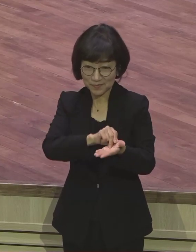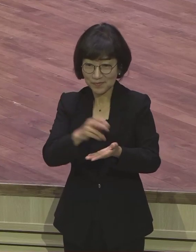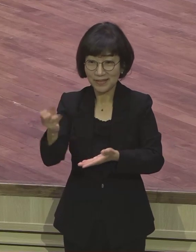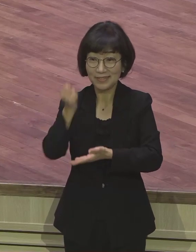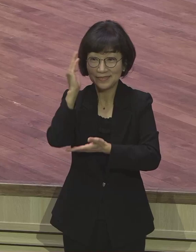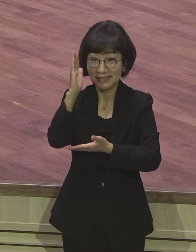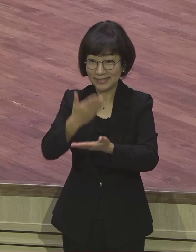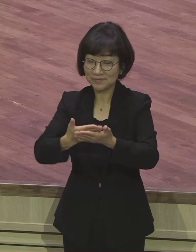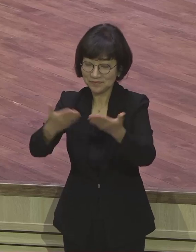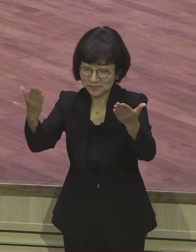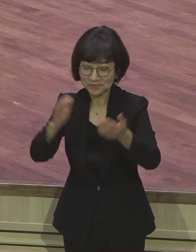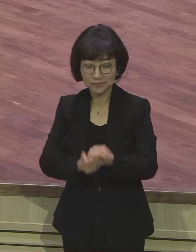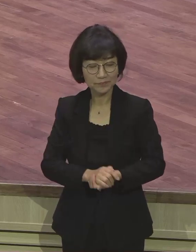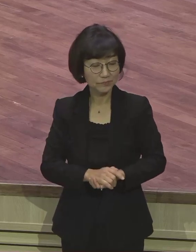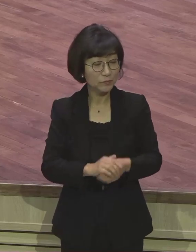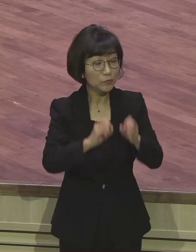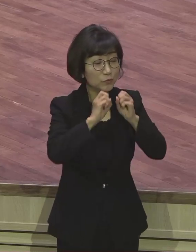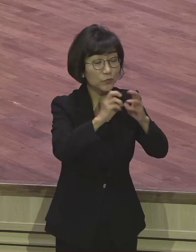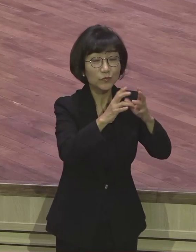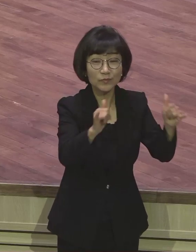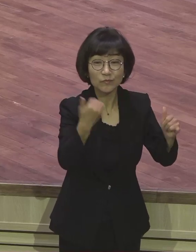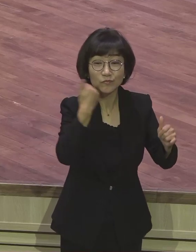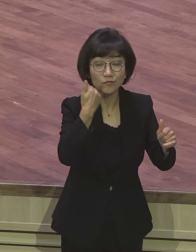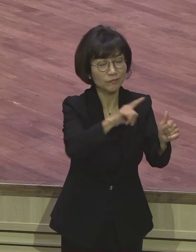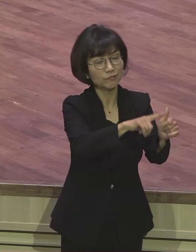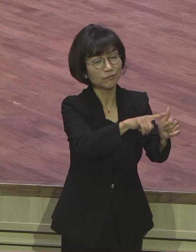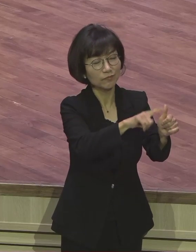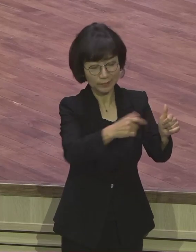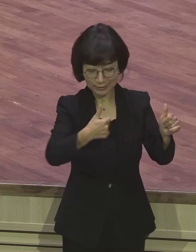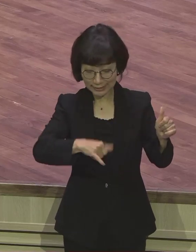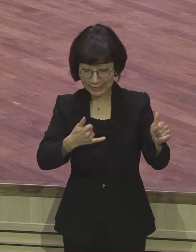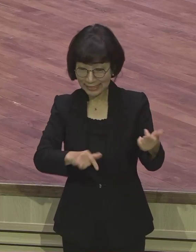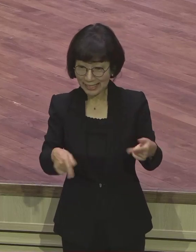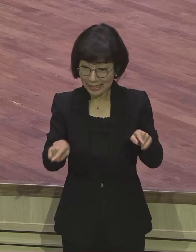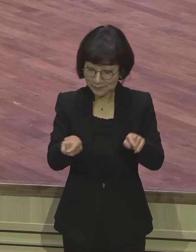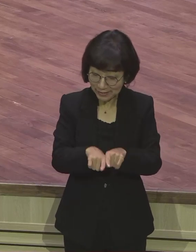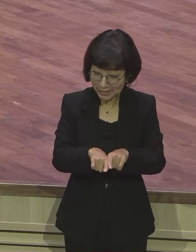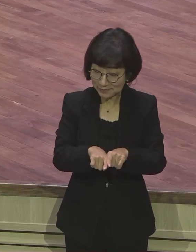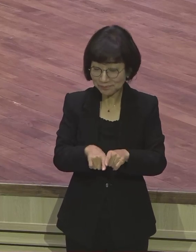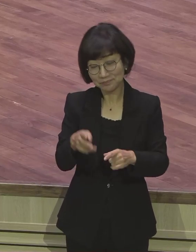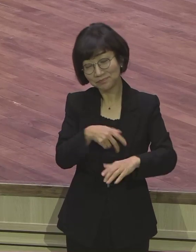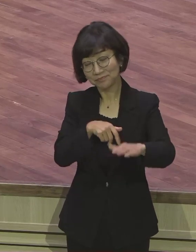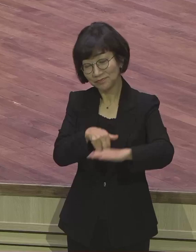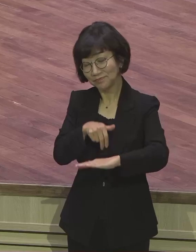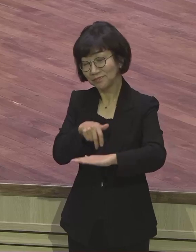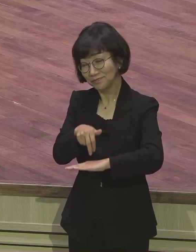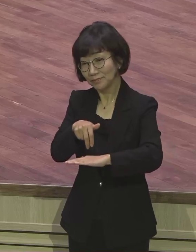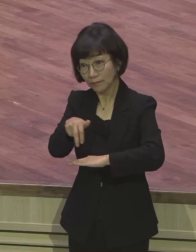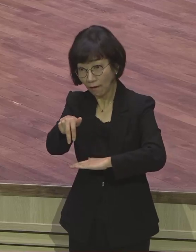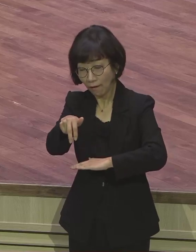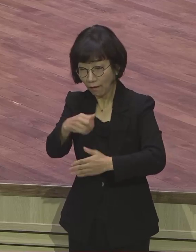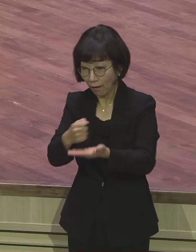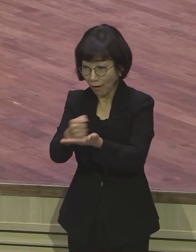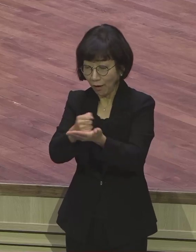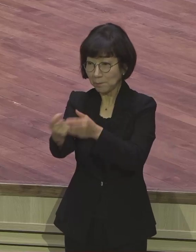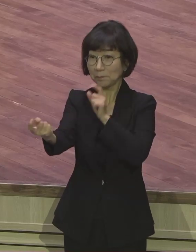전도사님이 우리 자기 아이들을 데리고 함께 어디를 가다가 길에서 교인들을 만났어요.